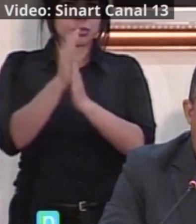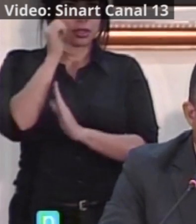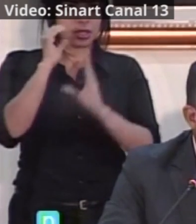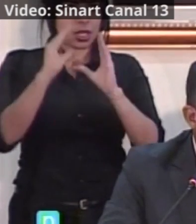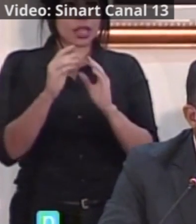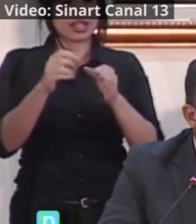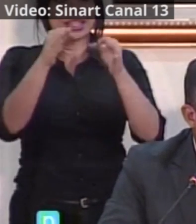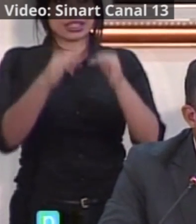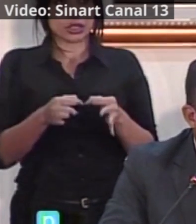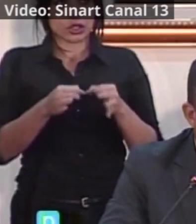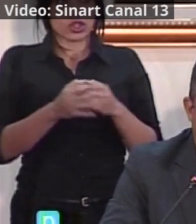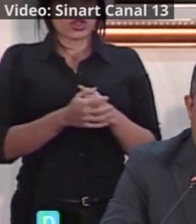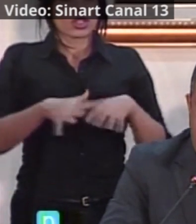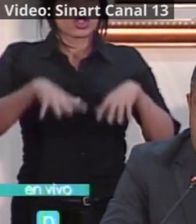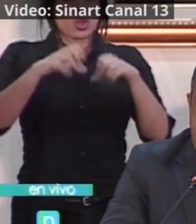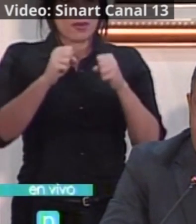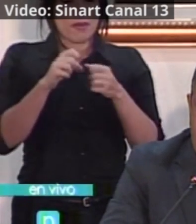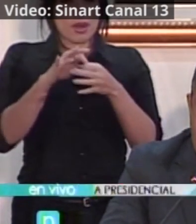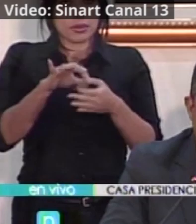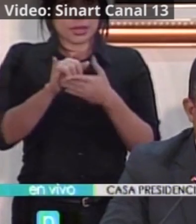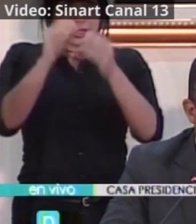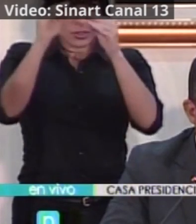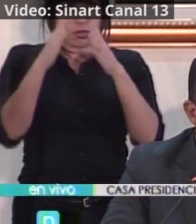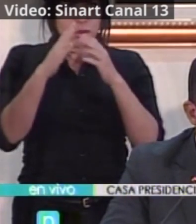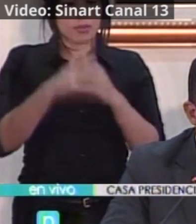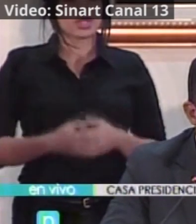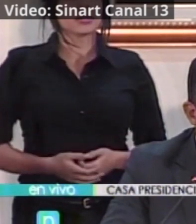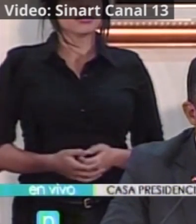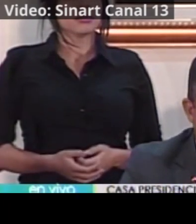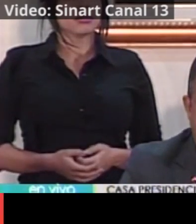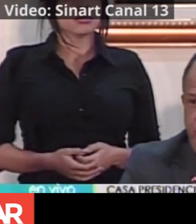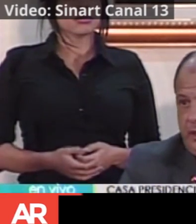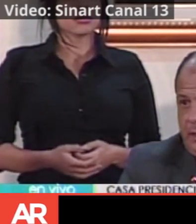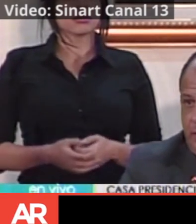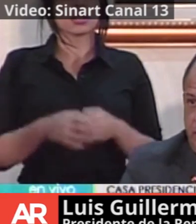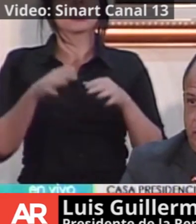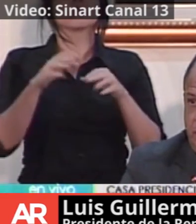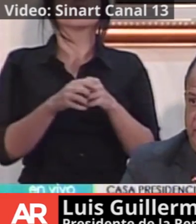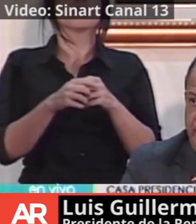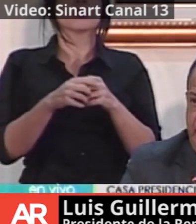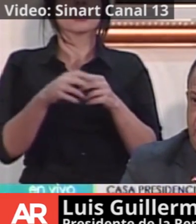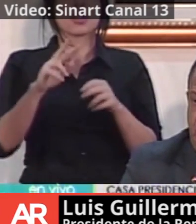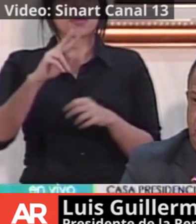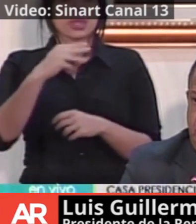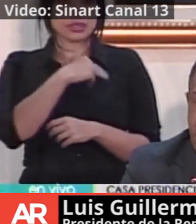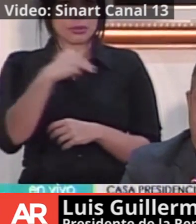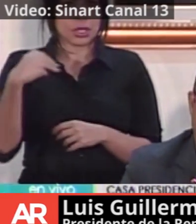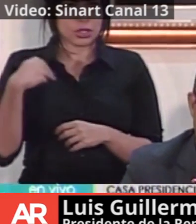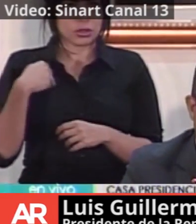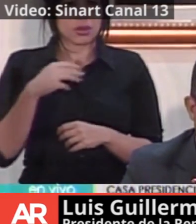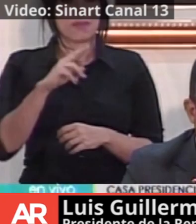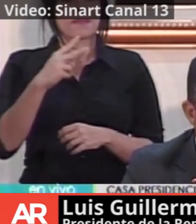La decisión que se toma a partir de ese informe es destituir a los viceministros